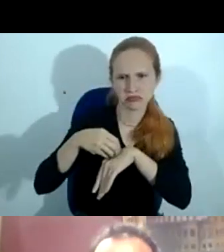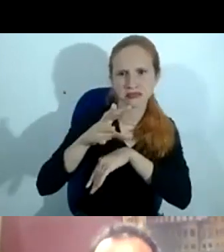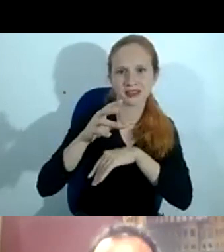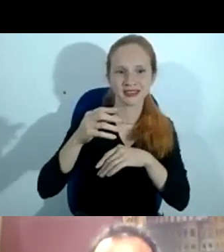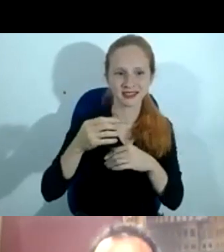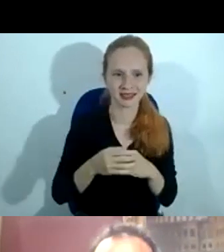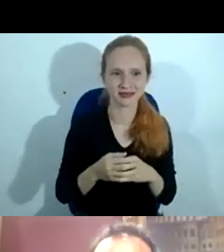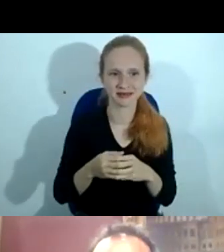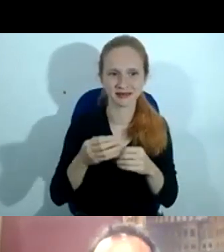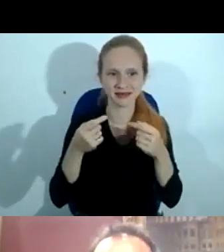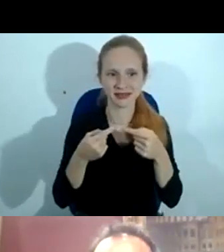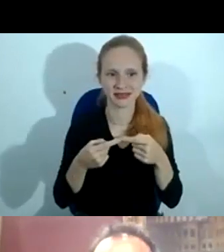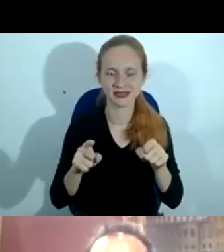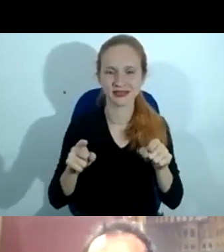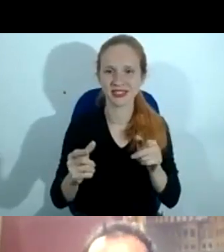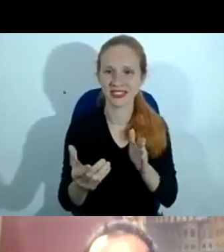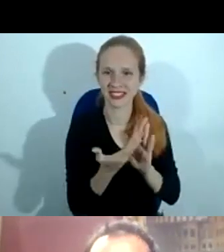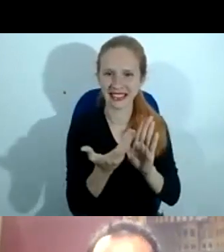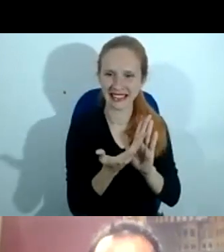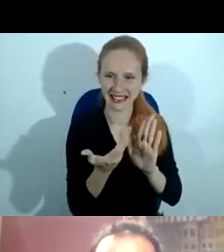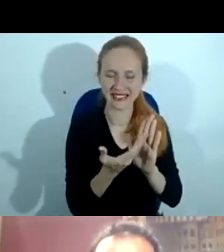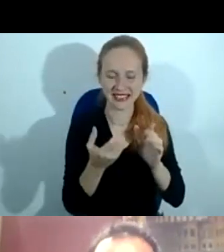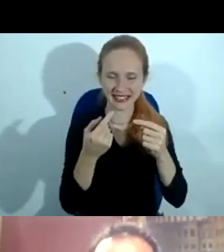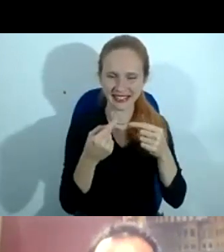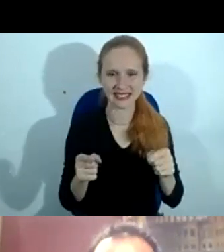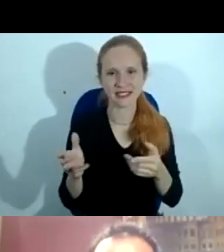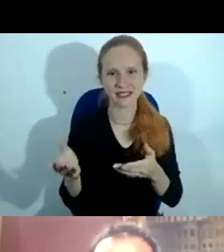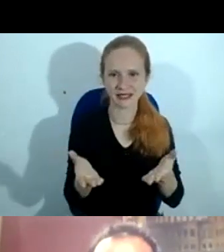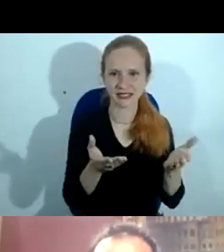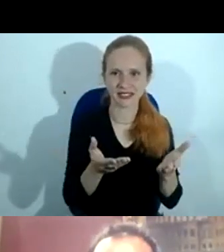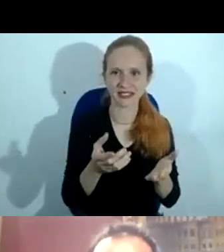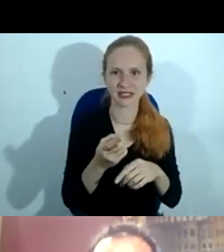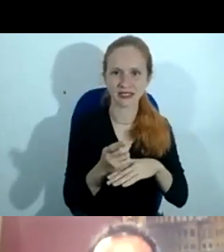livro hoje, que nós estamos lançando. Com a palavra, o doutor Anderson.